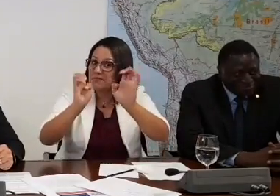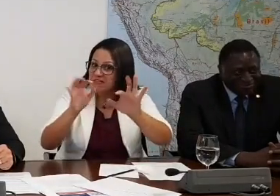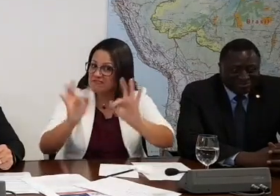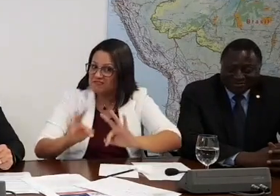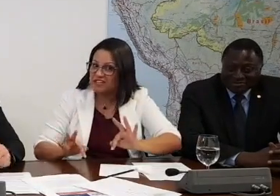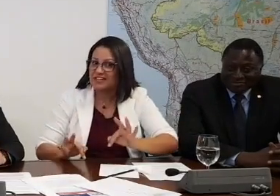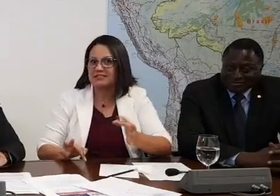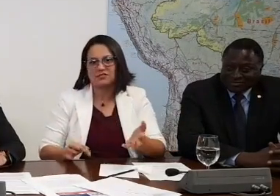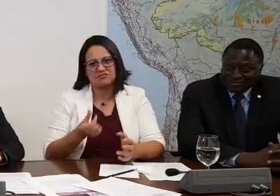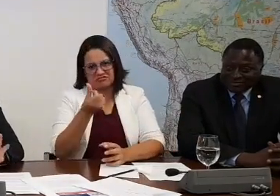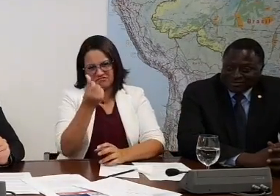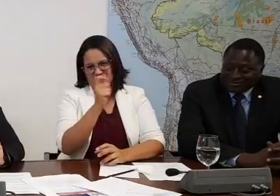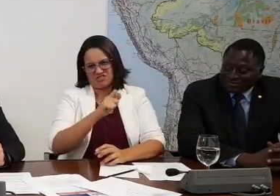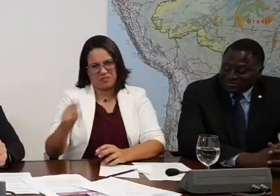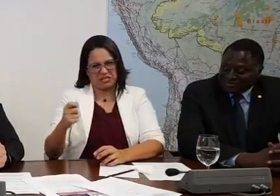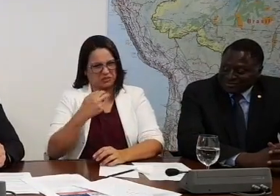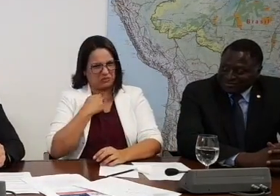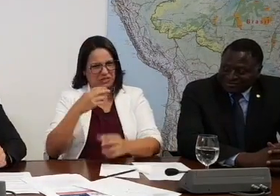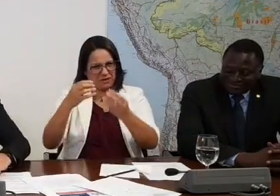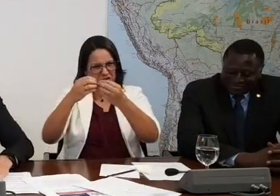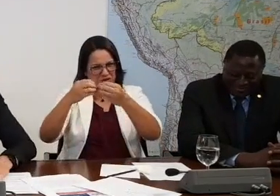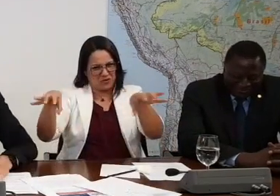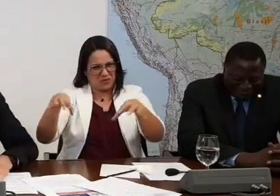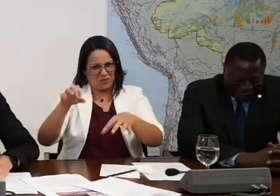Seis meses de casado, não dá pra queimar ainda.